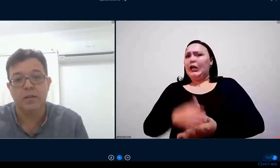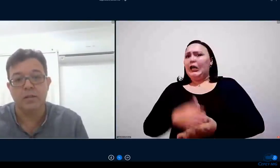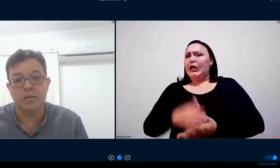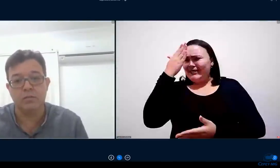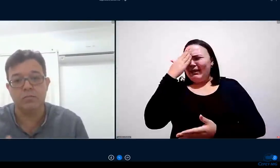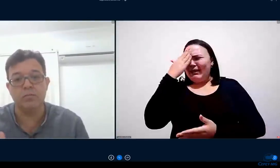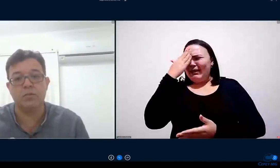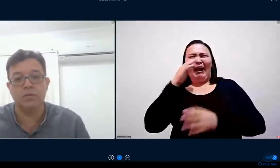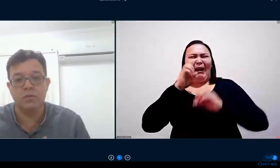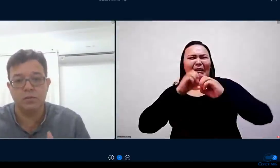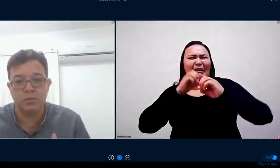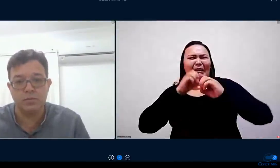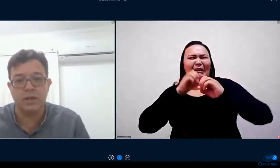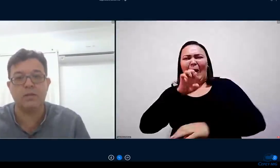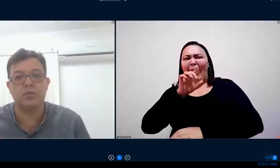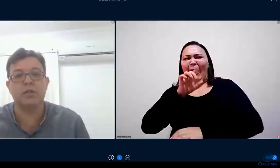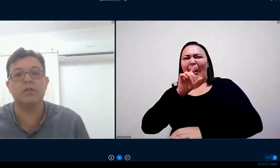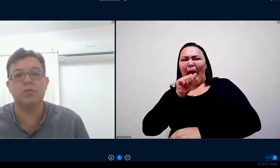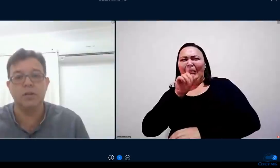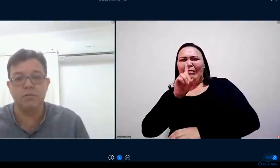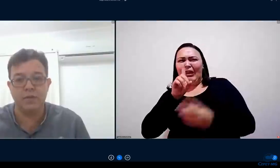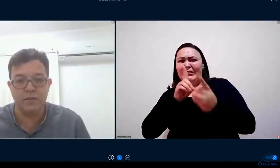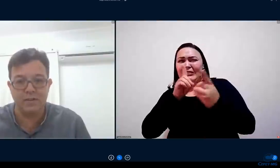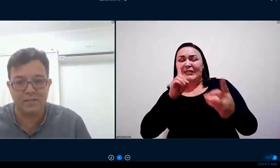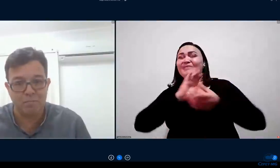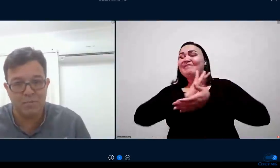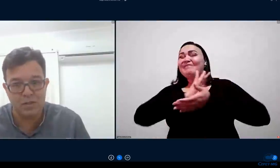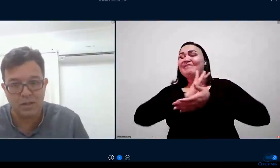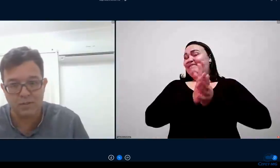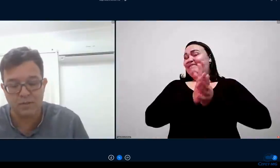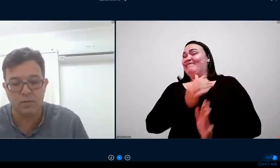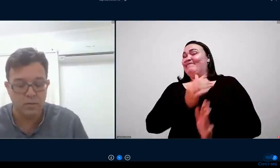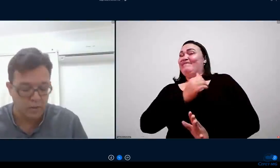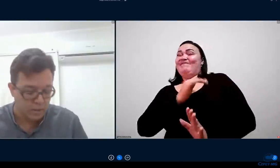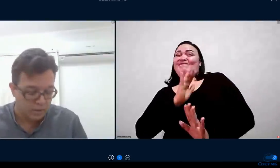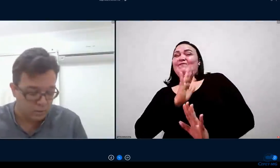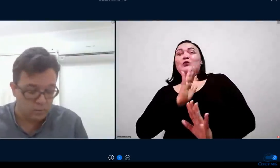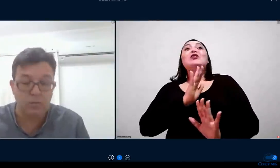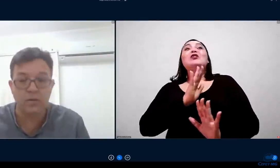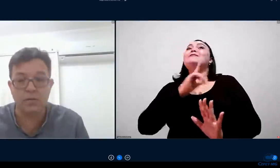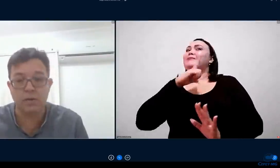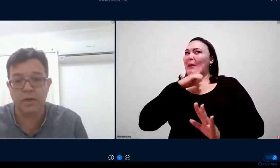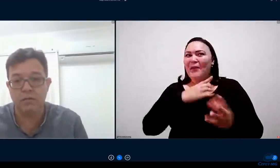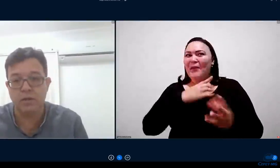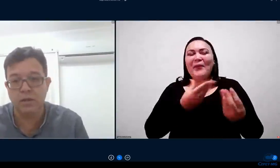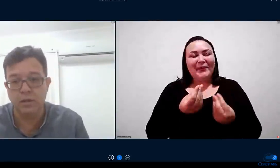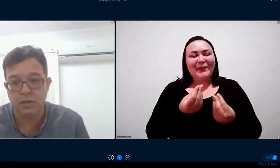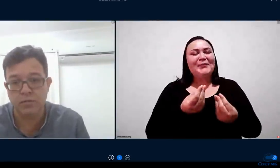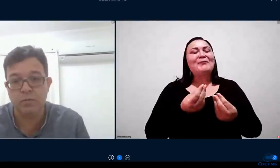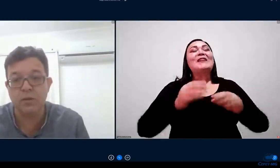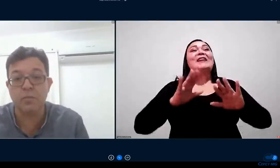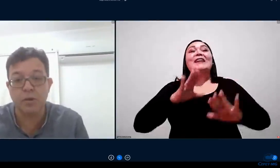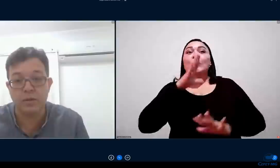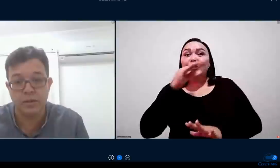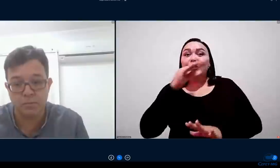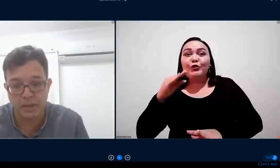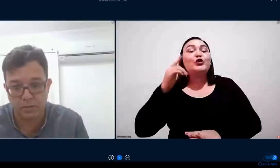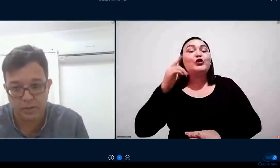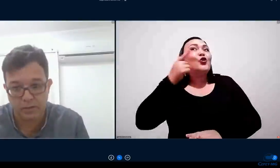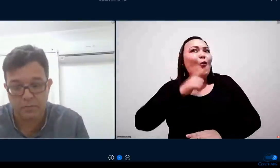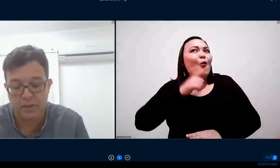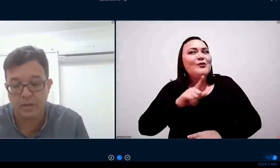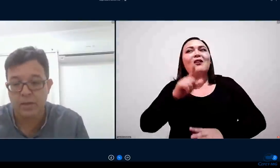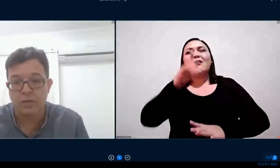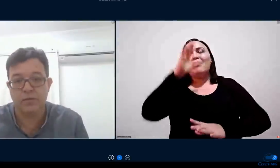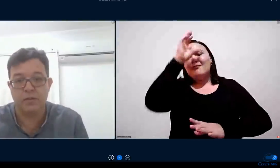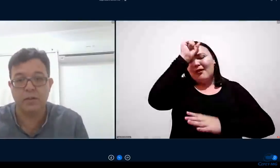então os servidores puderam já de algum tempo fazer essa mediação então tudo isso eu creio que foi muito importante para